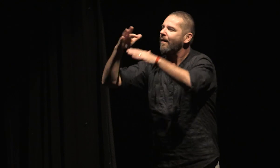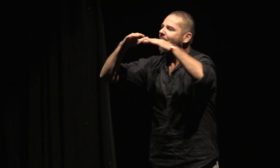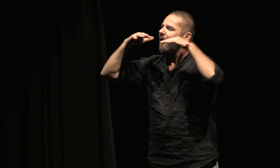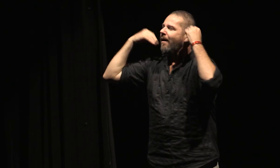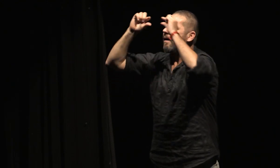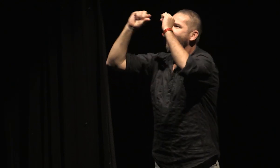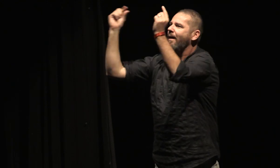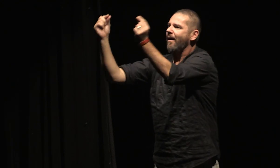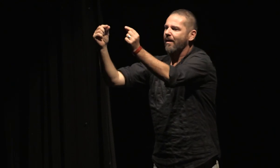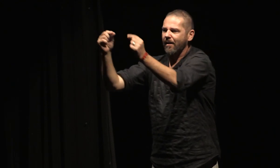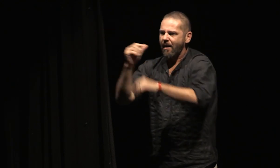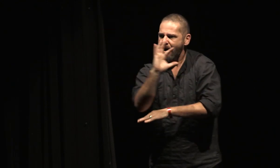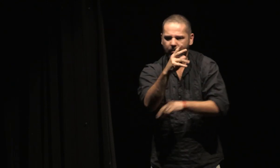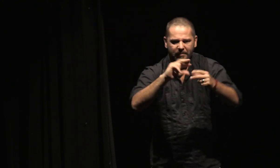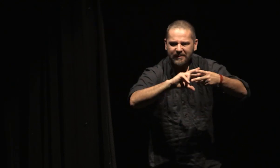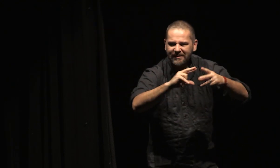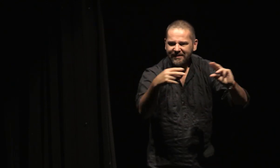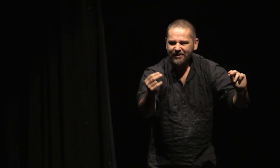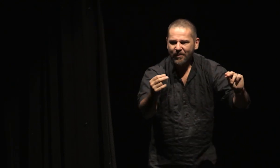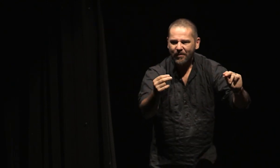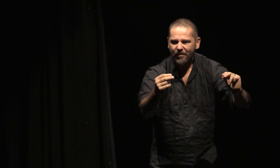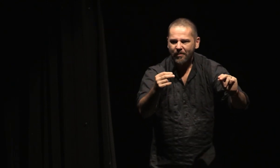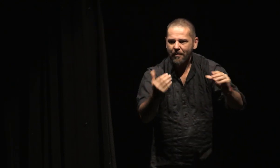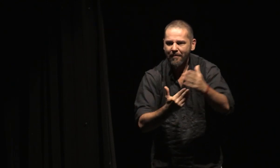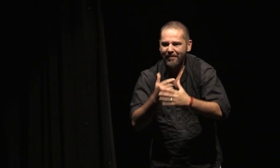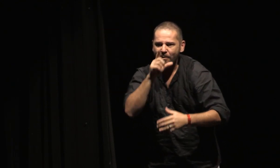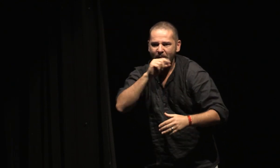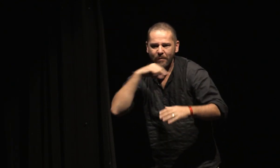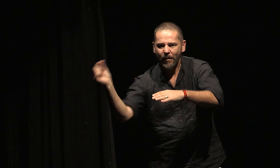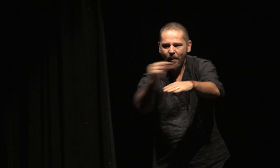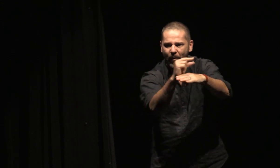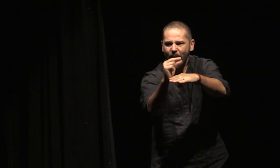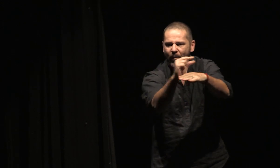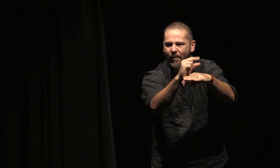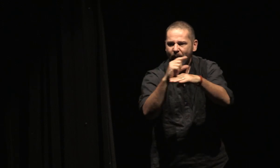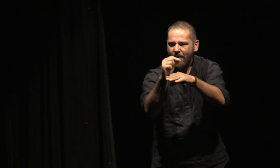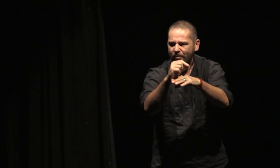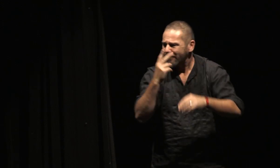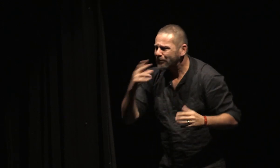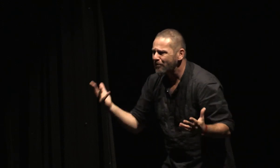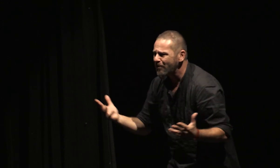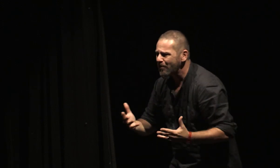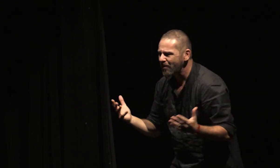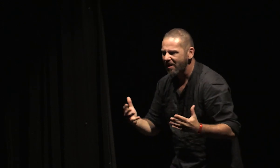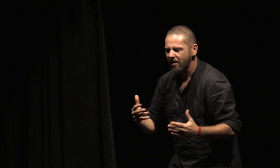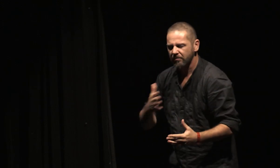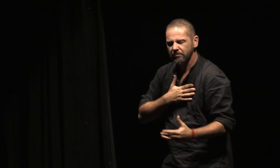Qu'as-tu vu ? Mes actes, ronces, rouges, explosés dans le sable et les